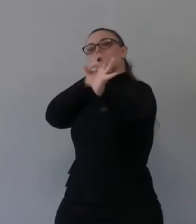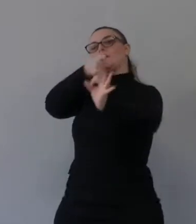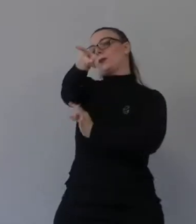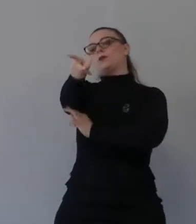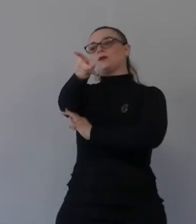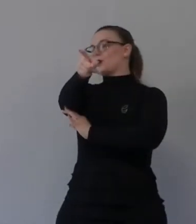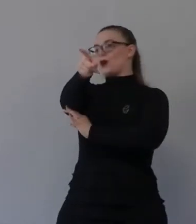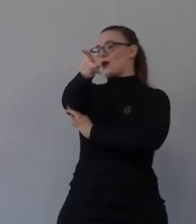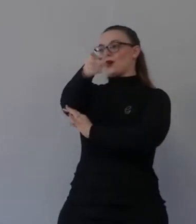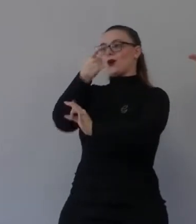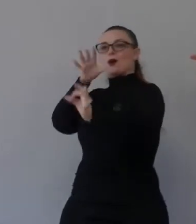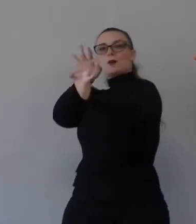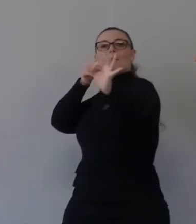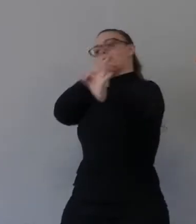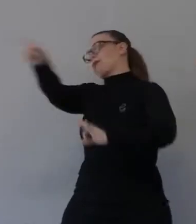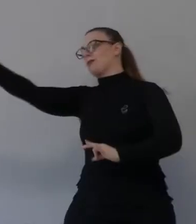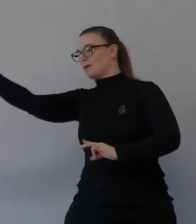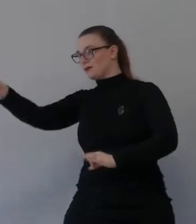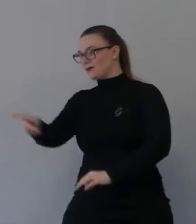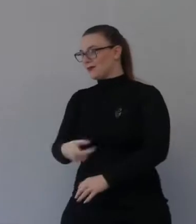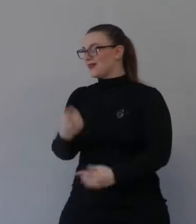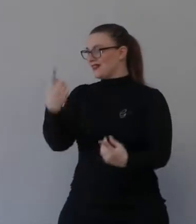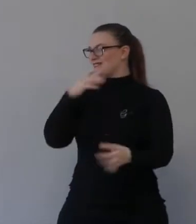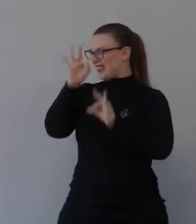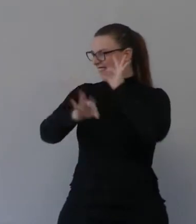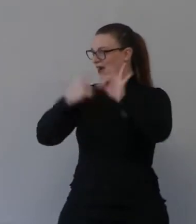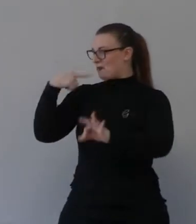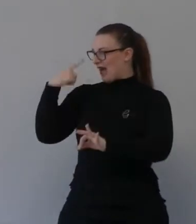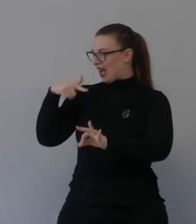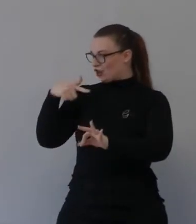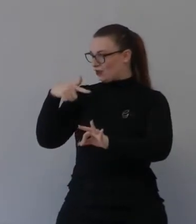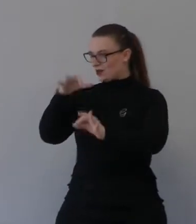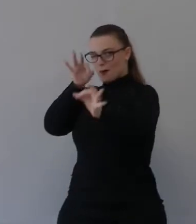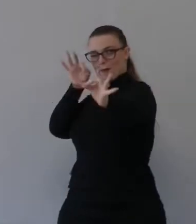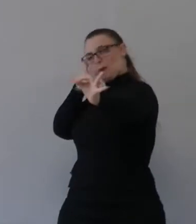e noi tiriamo e andiamo da un'altra parte quella è prigione